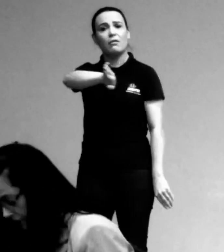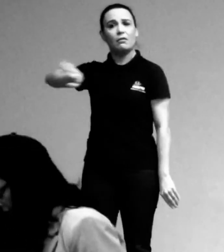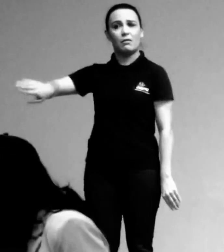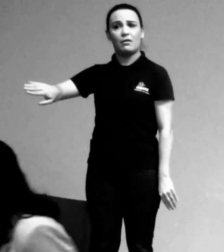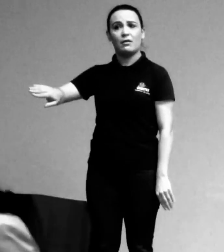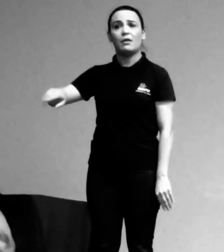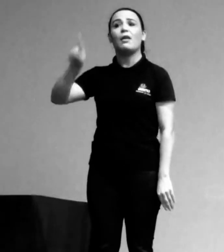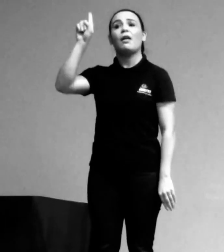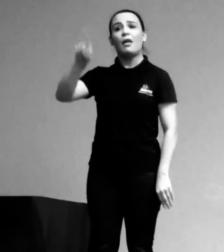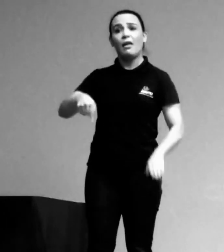crime. Ponto. Ponto.